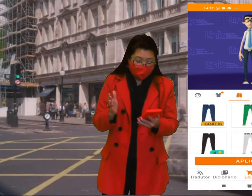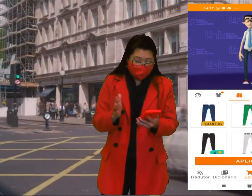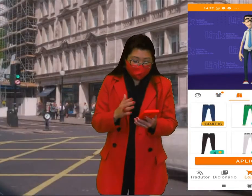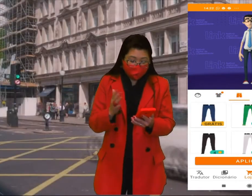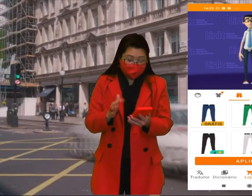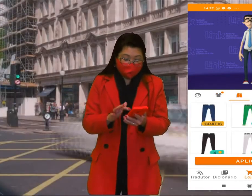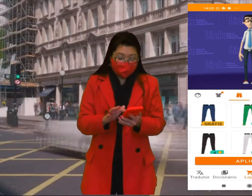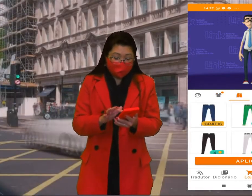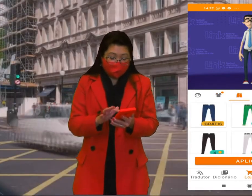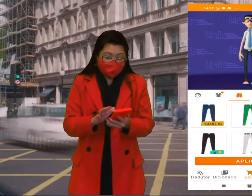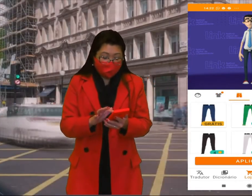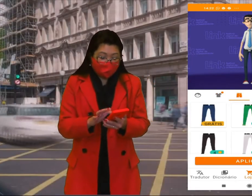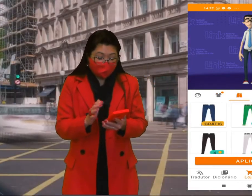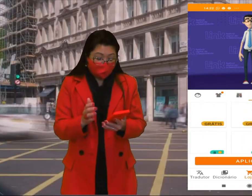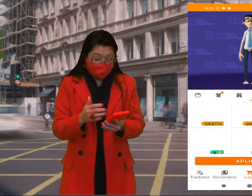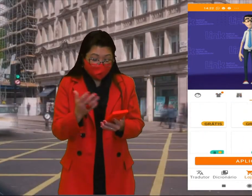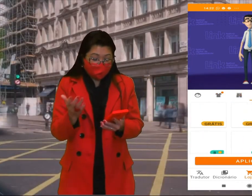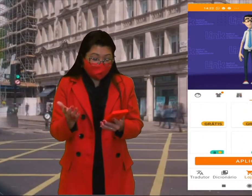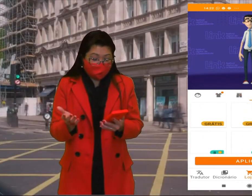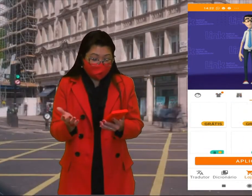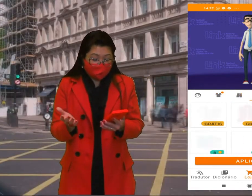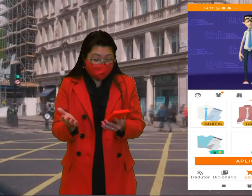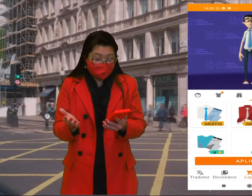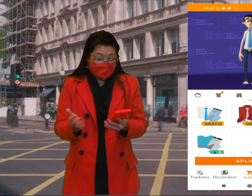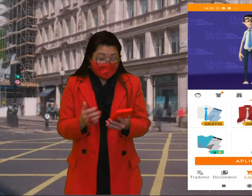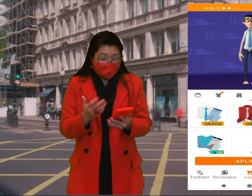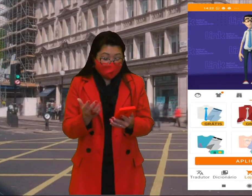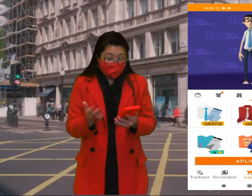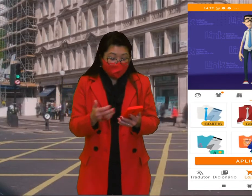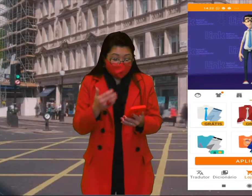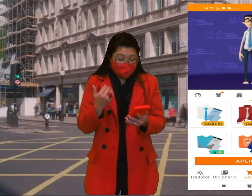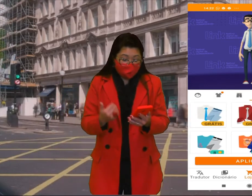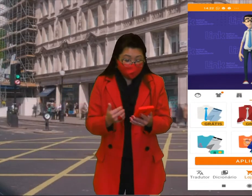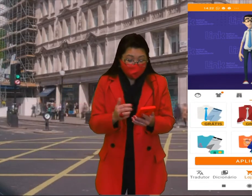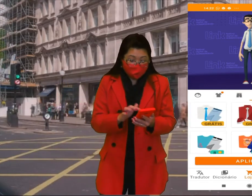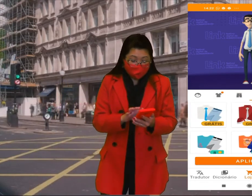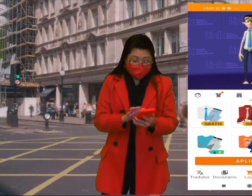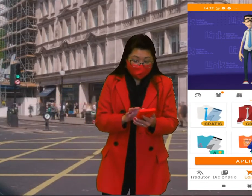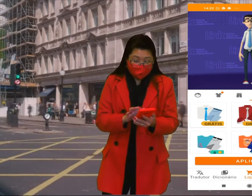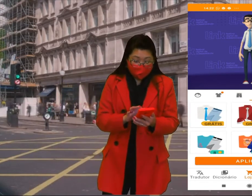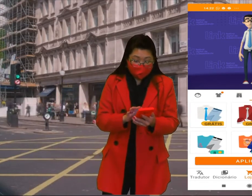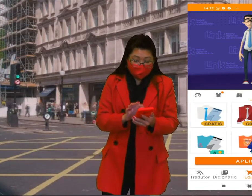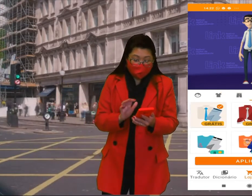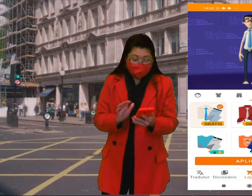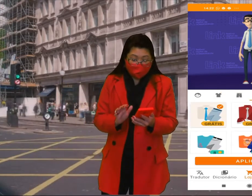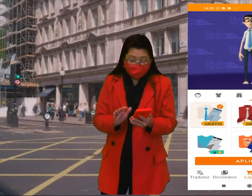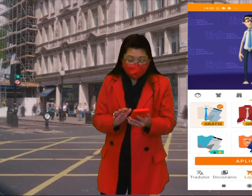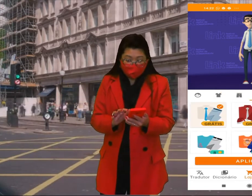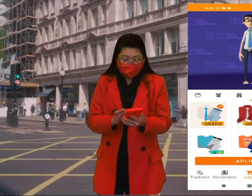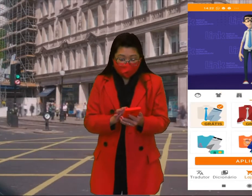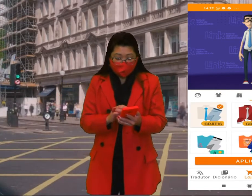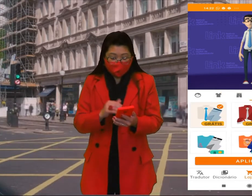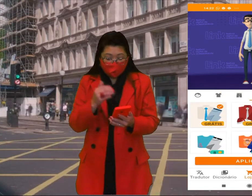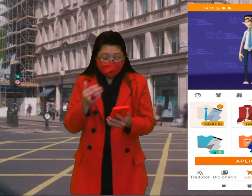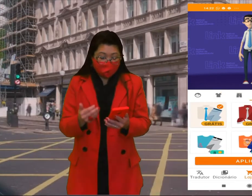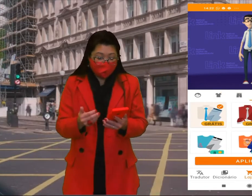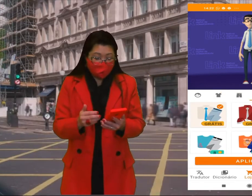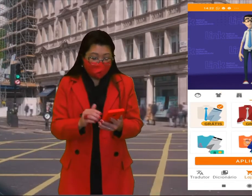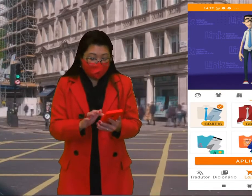calça que eu posso utilizar, e também vejo o conjunto. Então, se eu clicar no primeiro, coloco o Hugo com uma